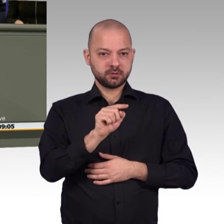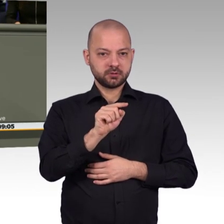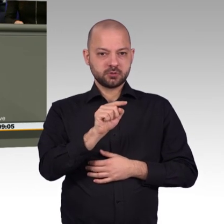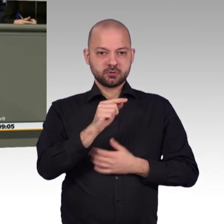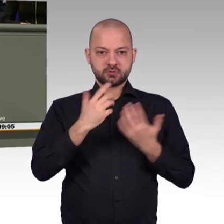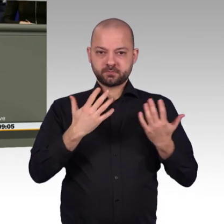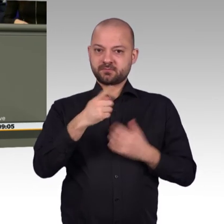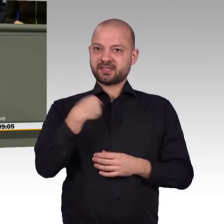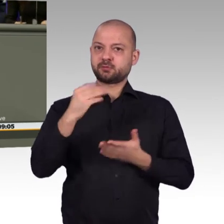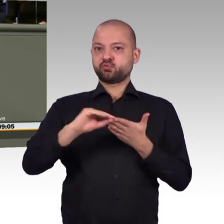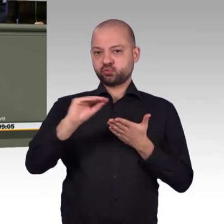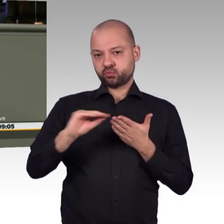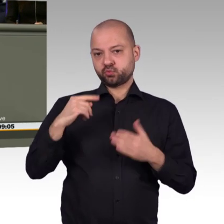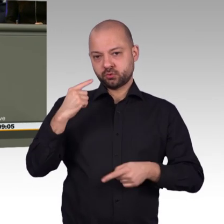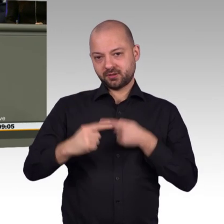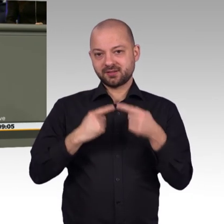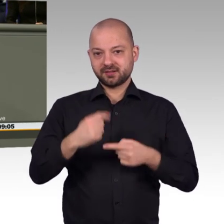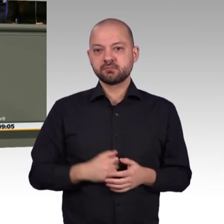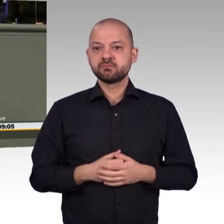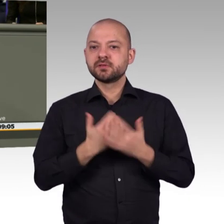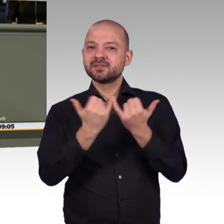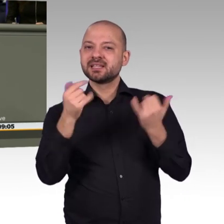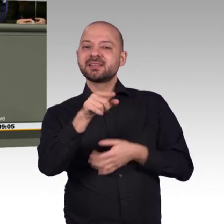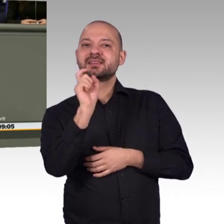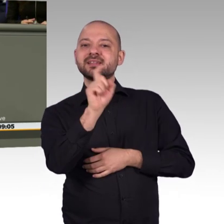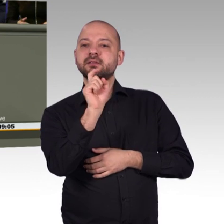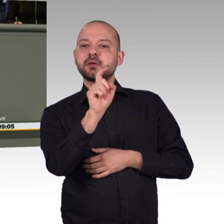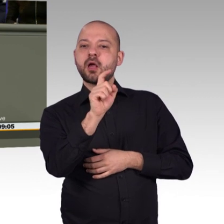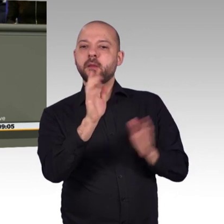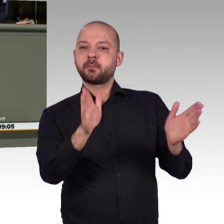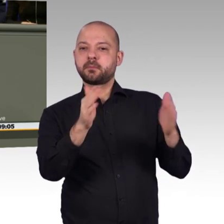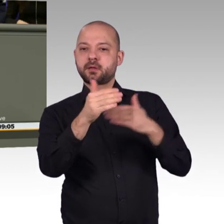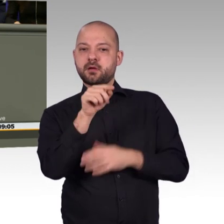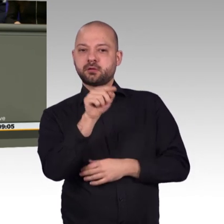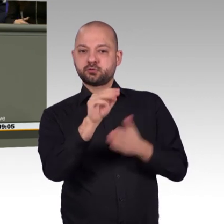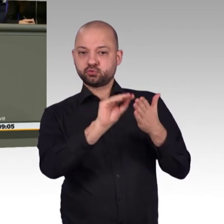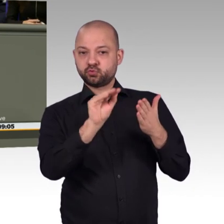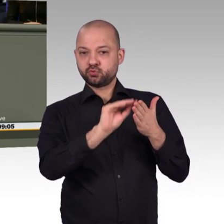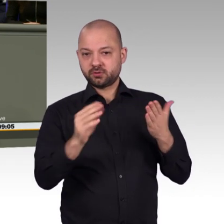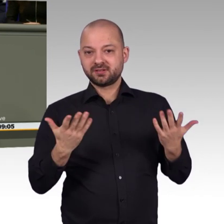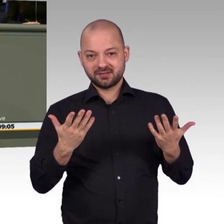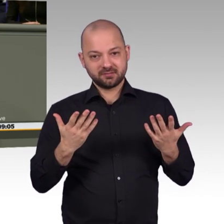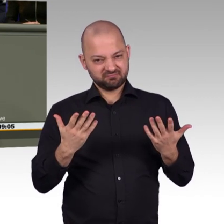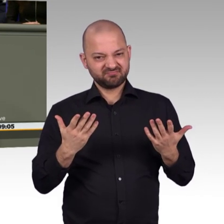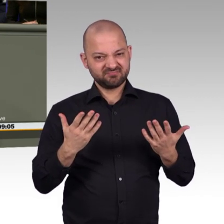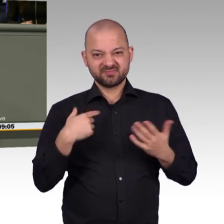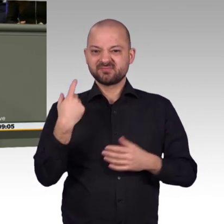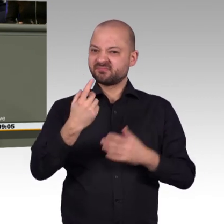Bundesländer untereinander in einem Wettbewerb stehen, miteinander konkurrieren. Und unsere erste Konkurrenz ist auch nicht unbedingt